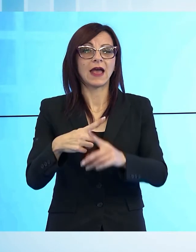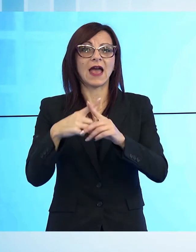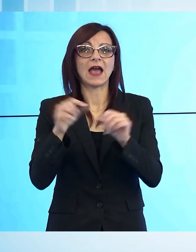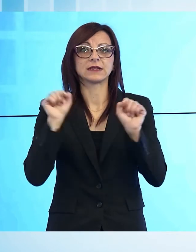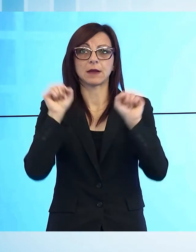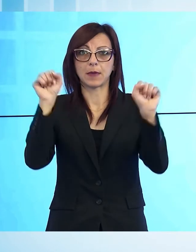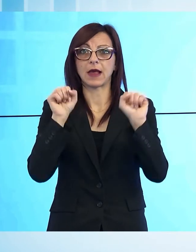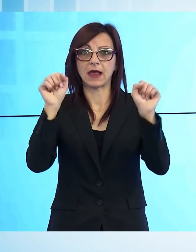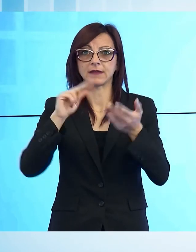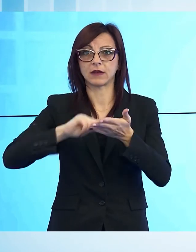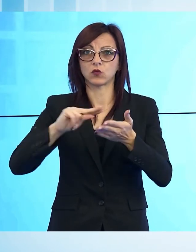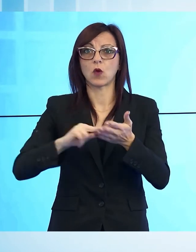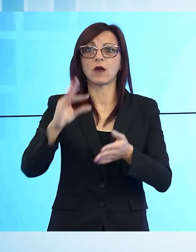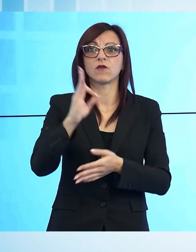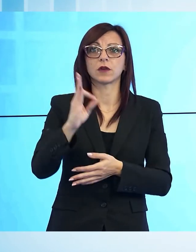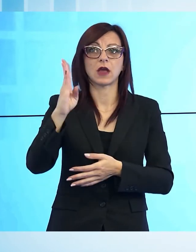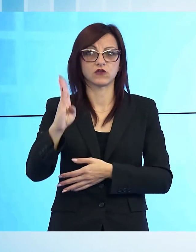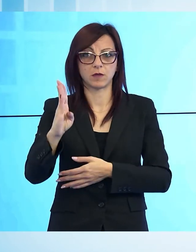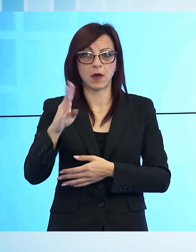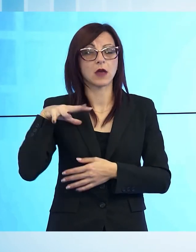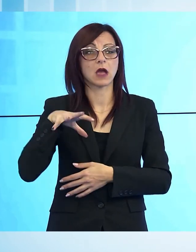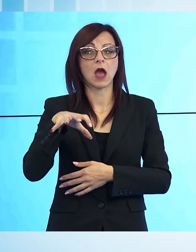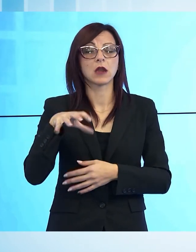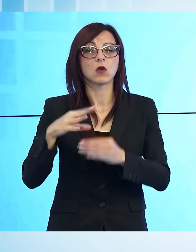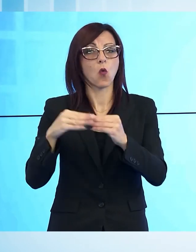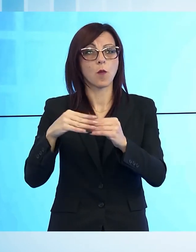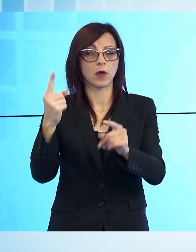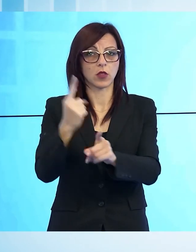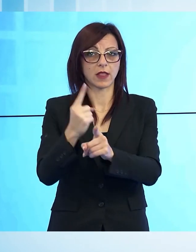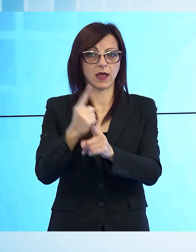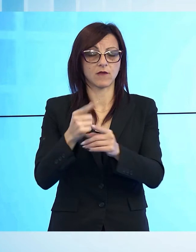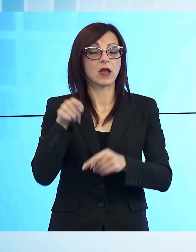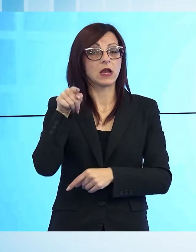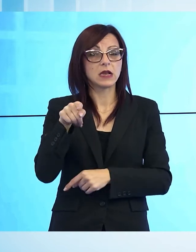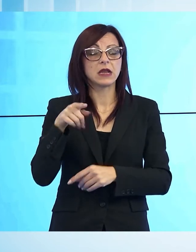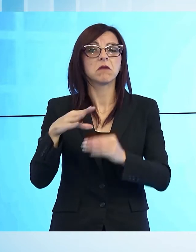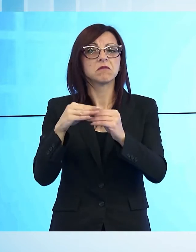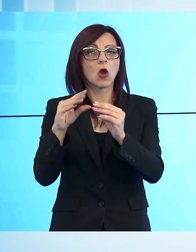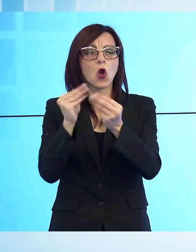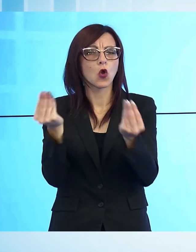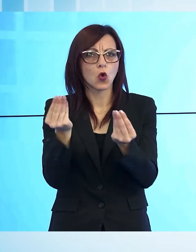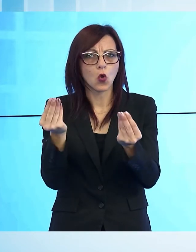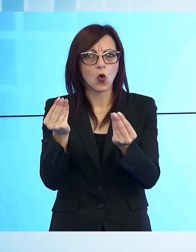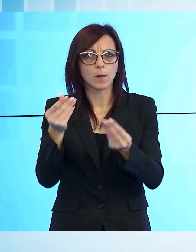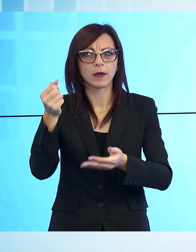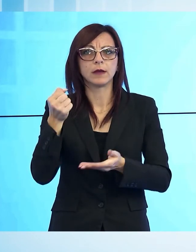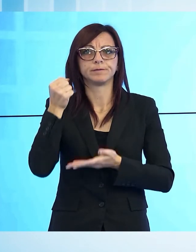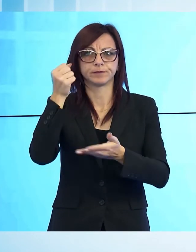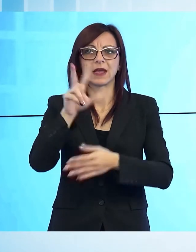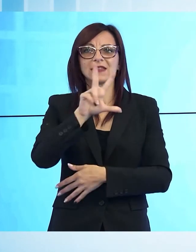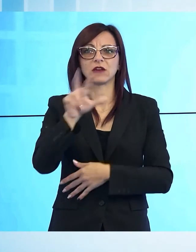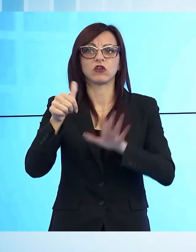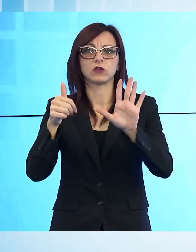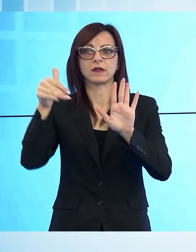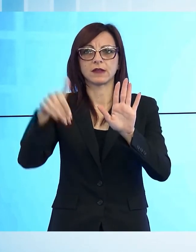di Barga, usata negli ultimi anni per mostre e varie iniziative culturali. In questo caso il recupero vedrà investimenti per 360 mila